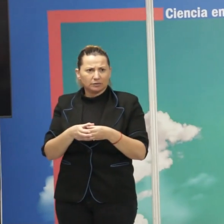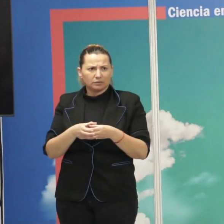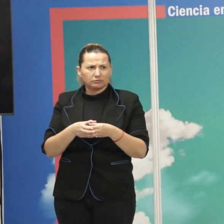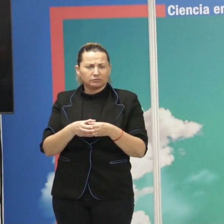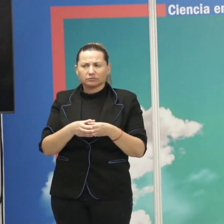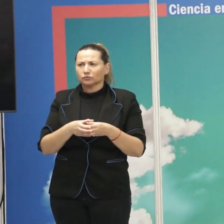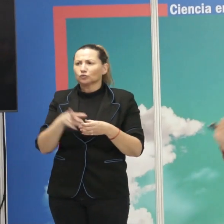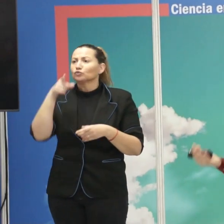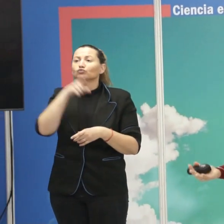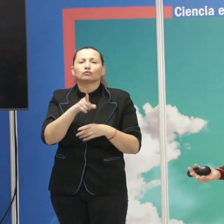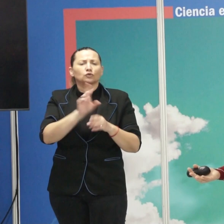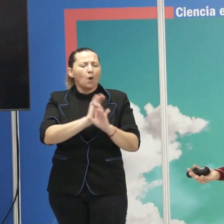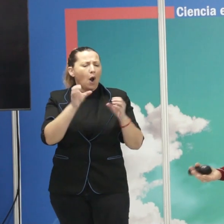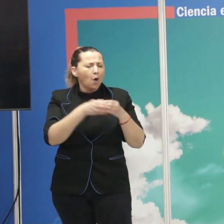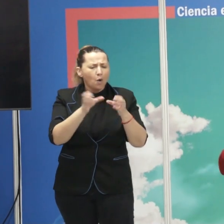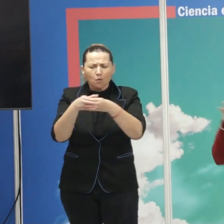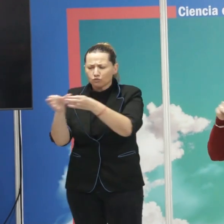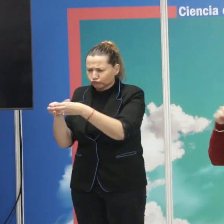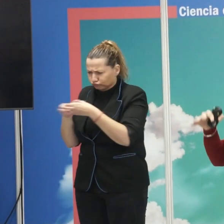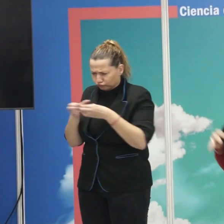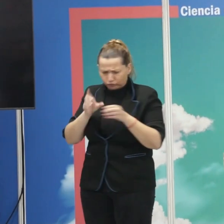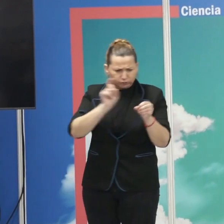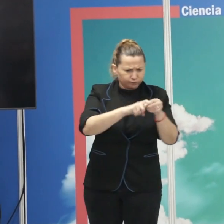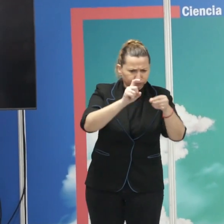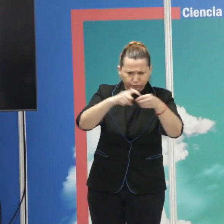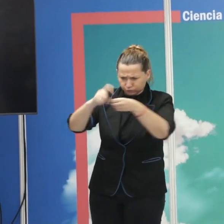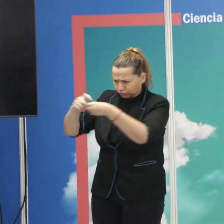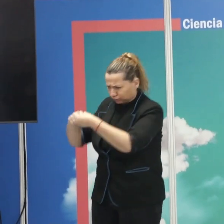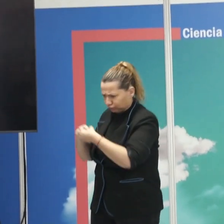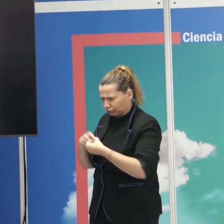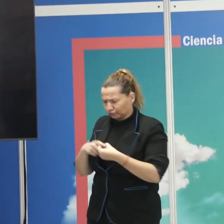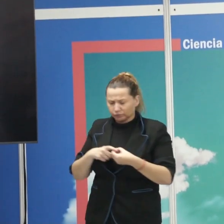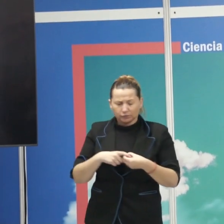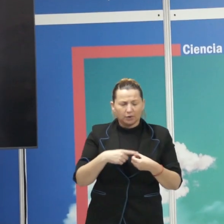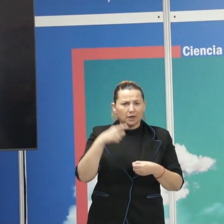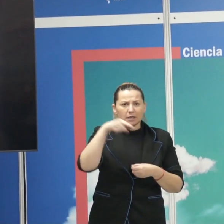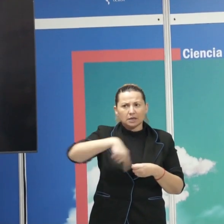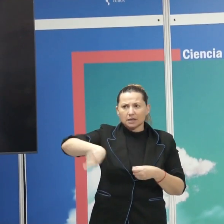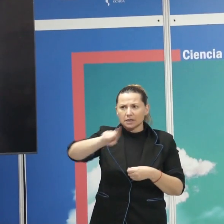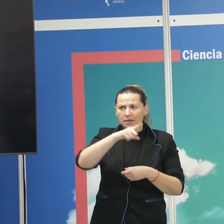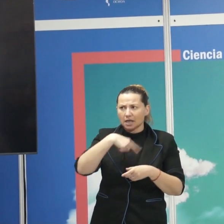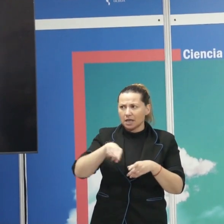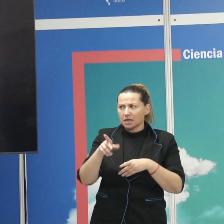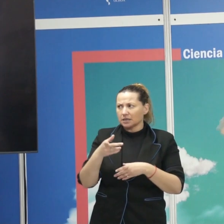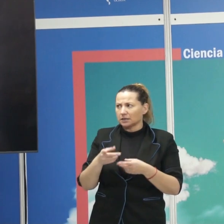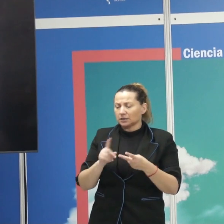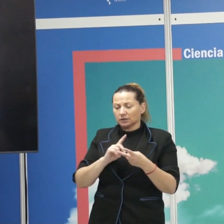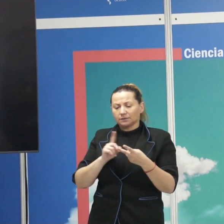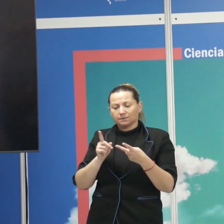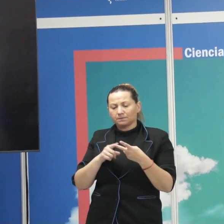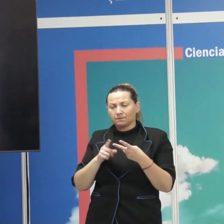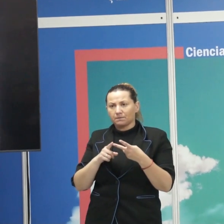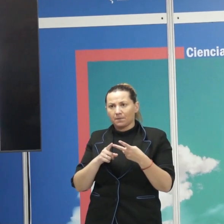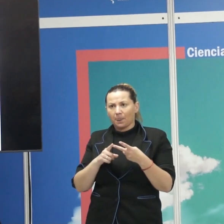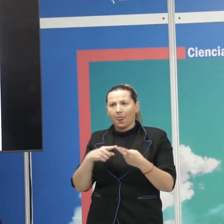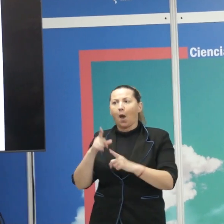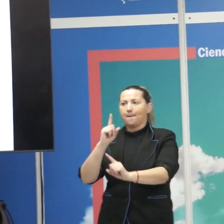Y puedes pertenecer a grupos muy distintos a la vez y obtener de todos ellos colmar esa pertenencia. Luego tenemos la